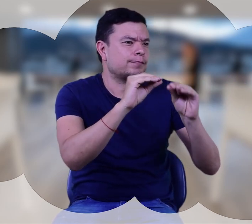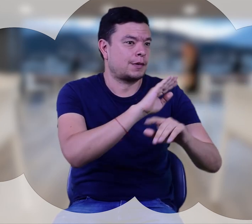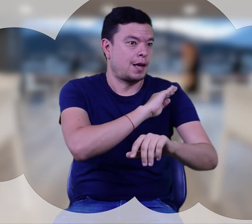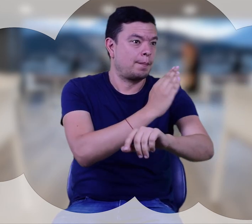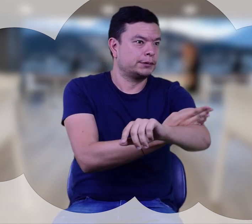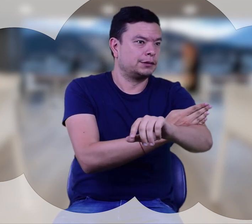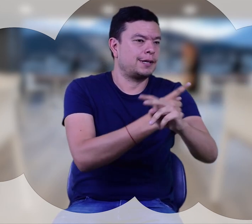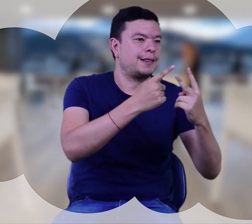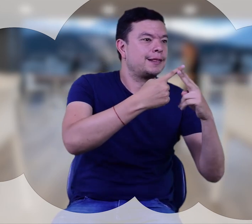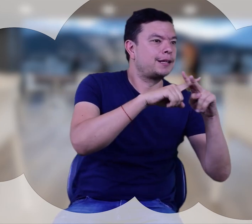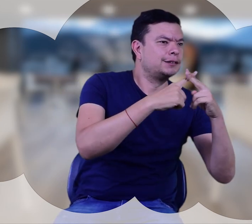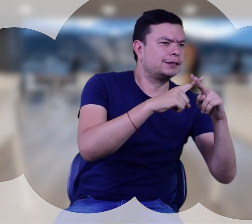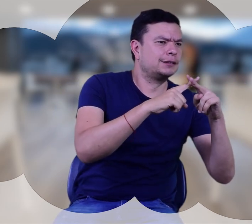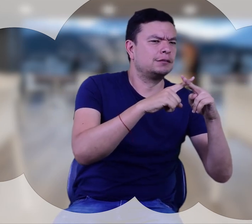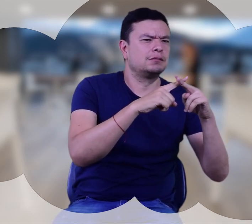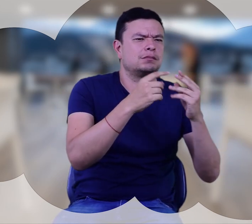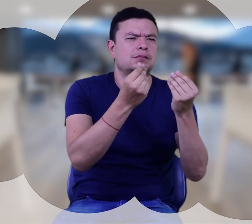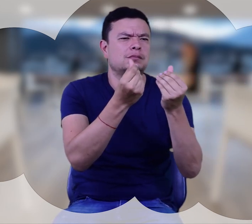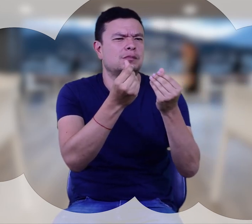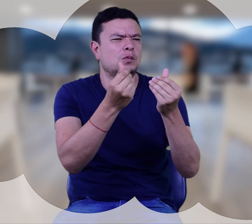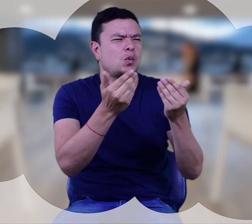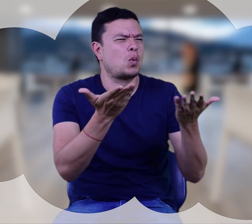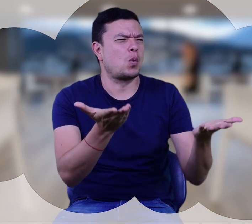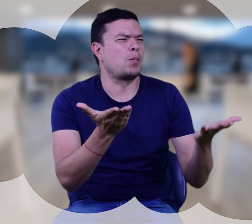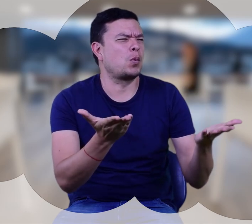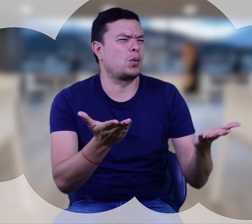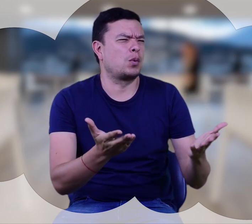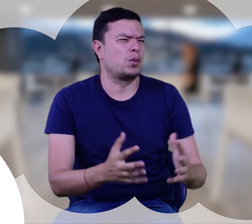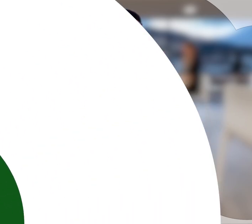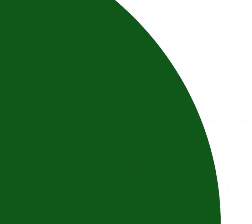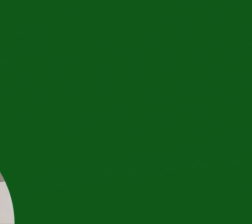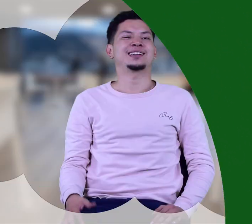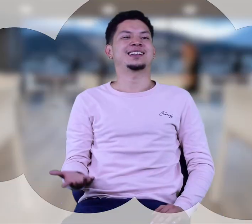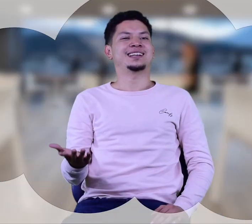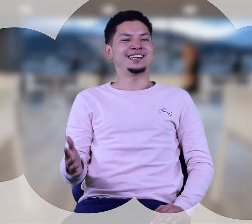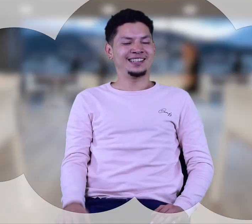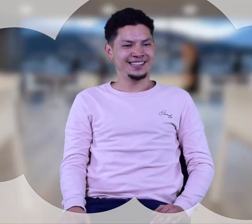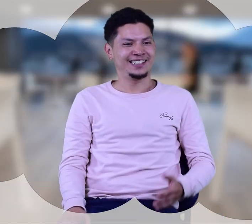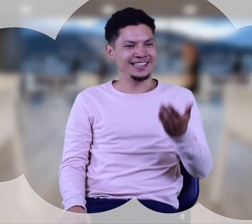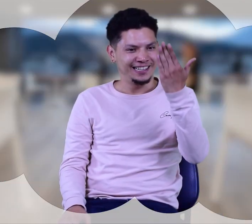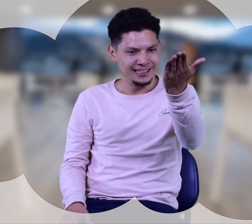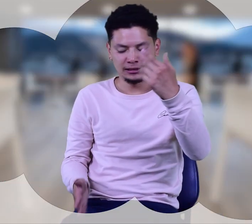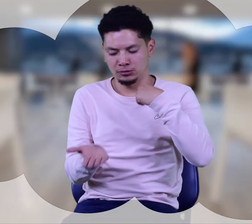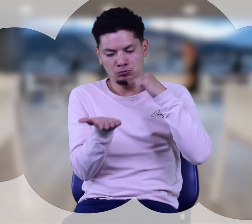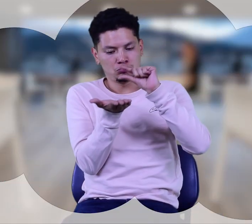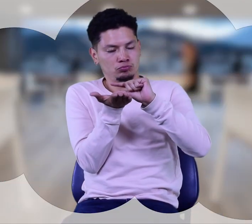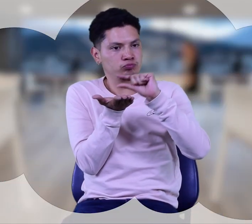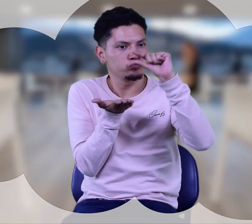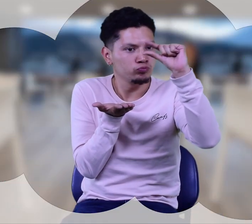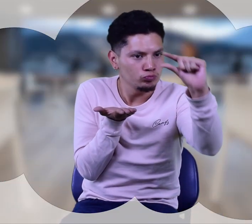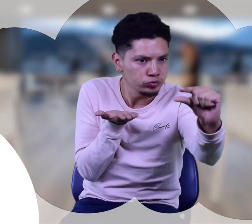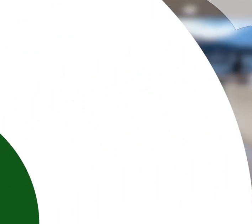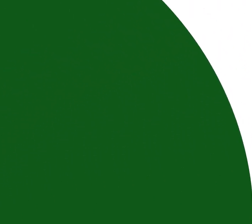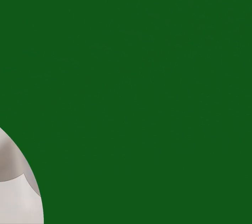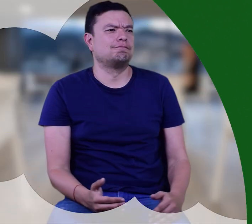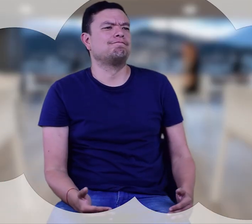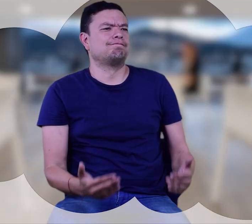de talleres, pero ¿cómo hacemos para conseguir el dinero? Es eso a lo que me refiero. Toma algunos recursos. Gracias.